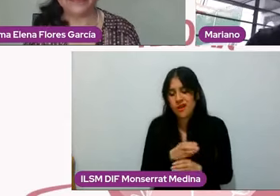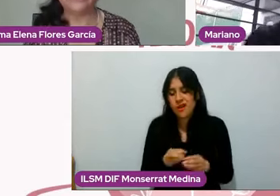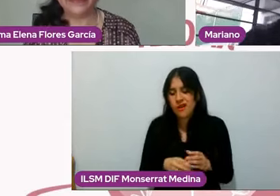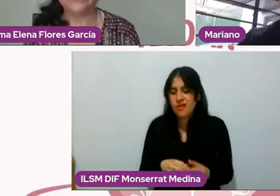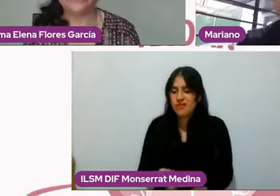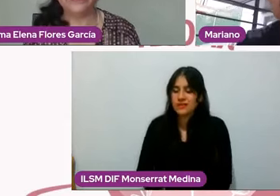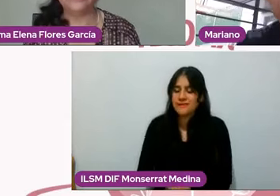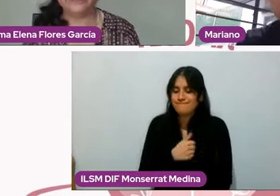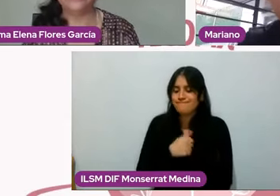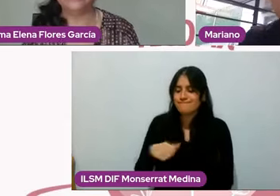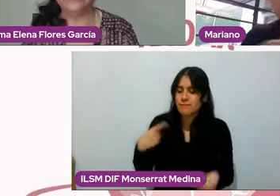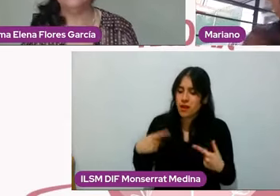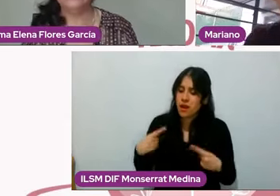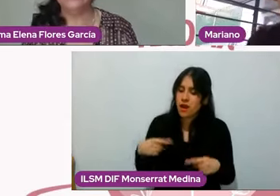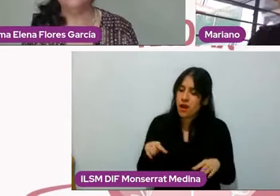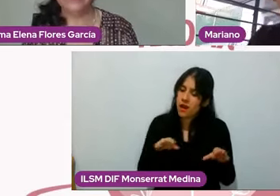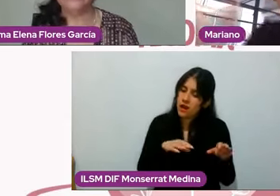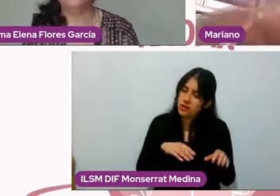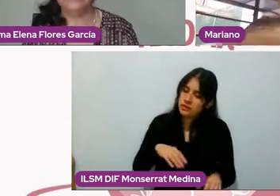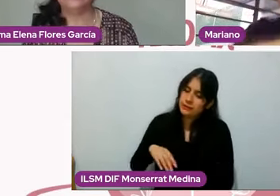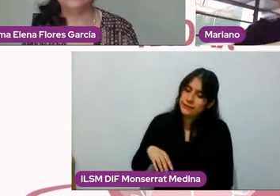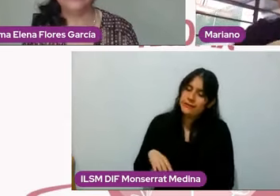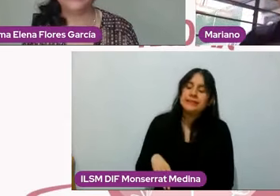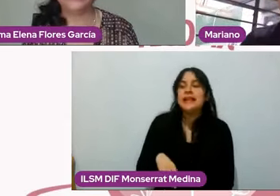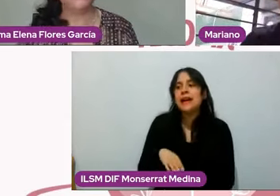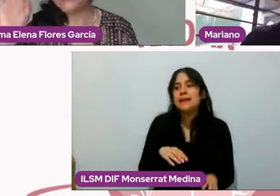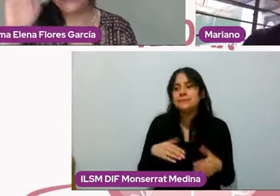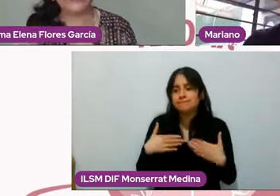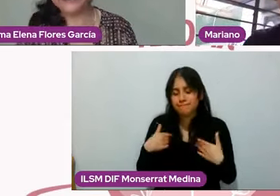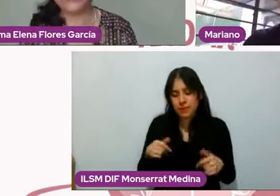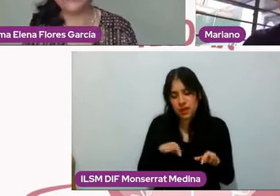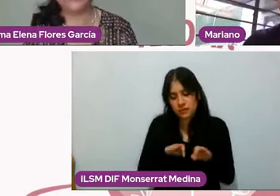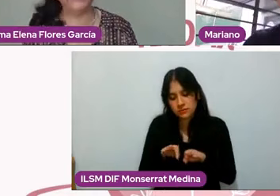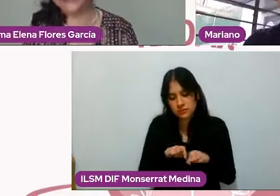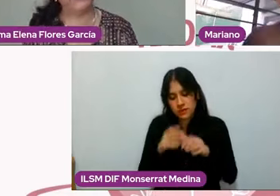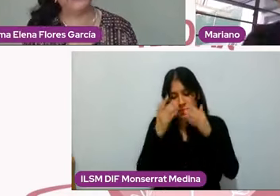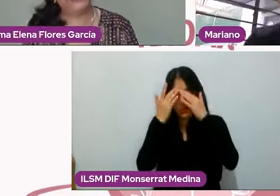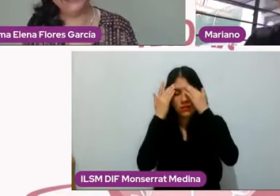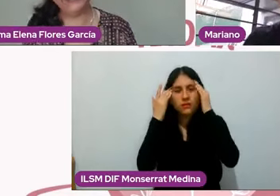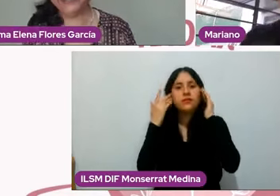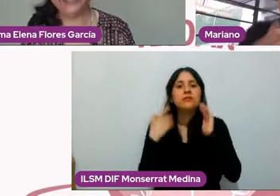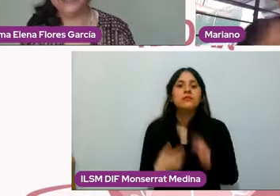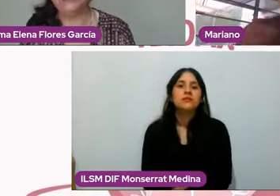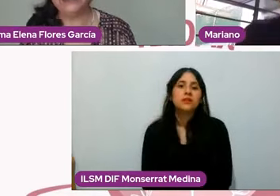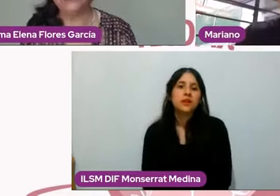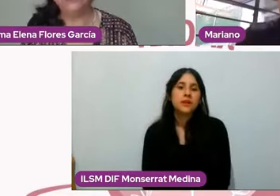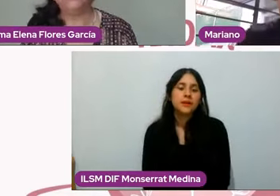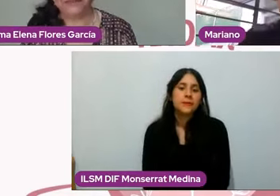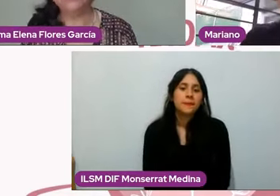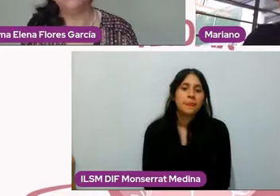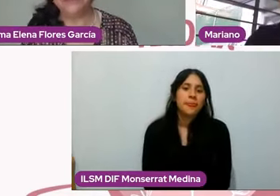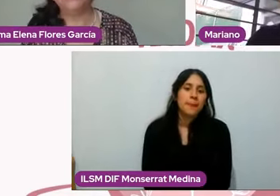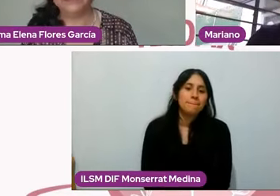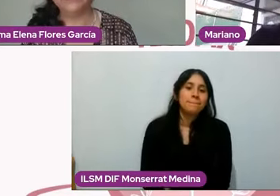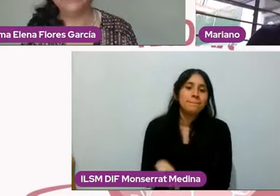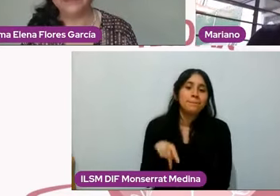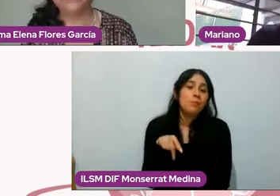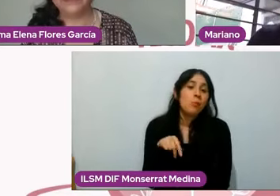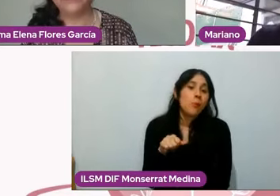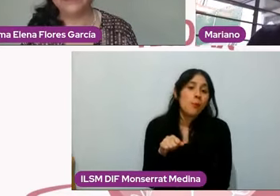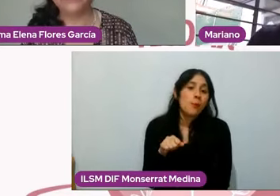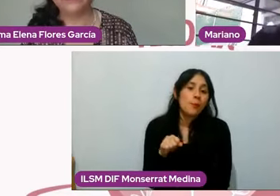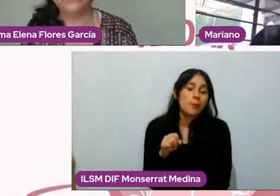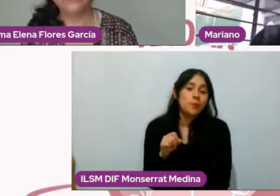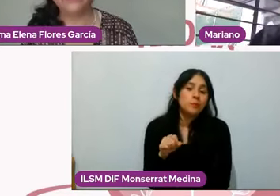personal porque es muy fácil decirlo desde aquí, decir, no sientan culpa, ¿no? Si fuera así de fácil, bueno, lo haríamos. Pero